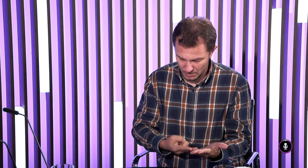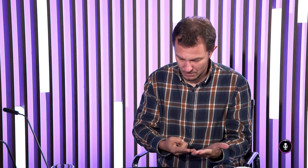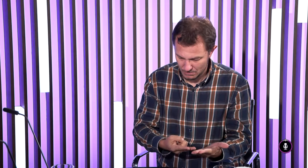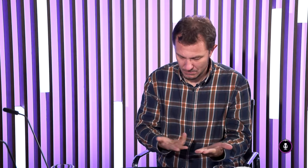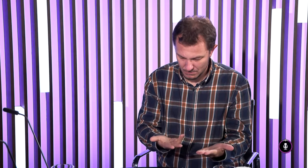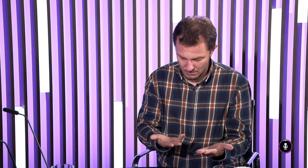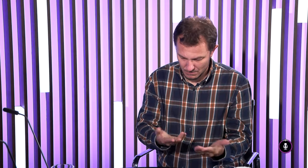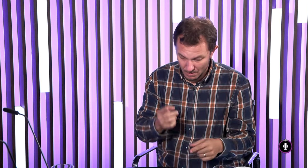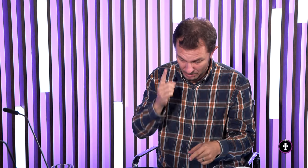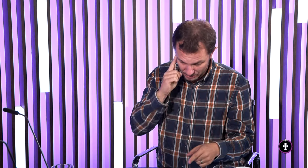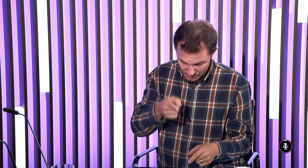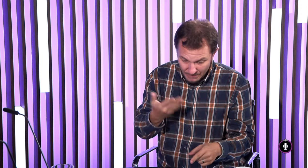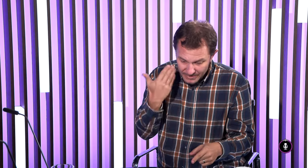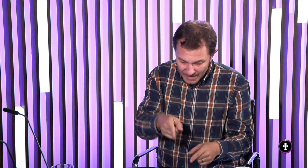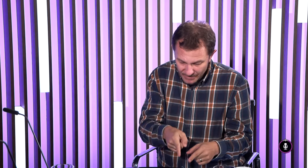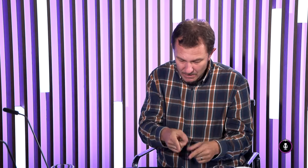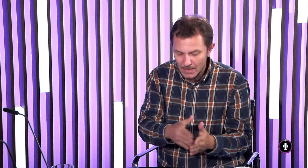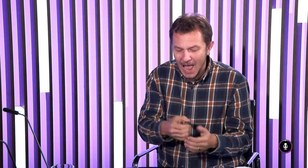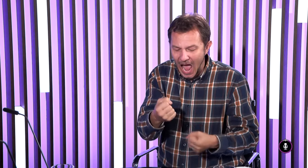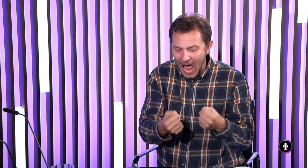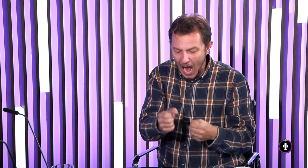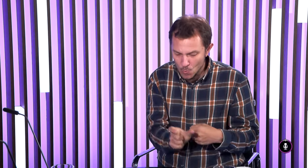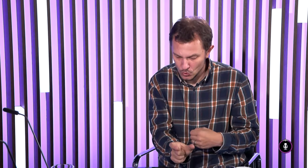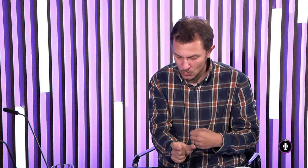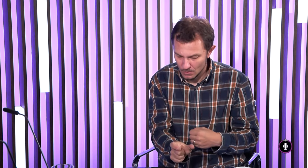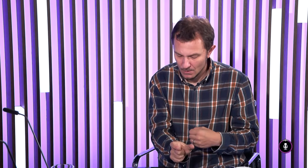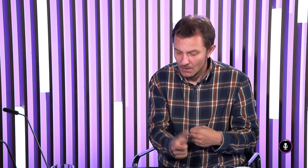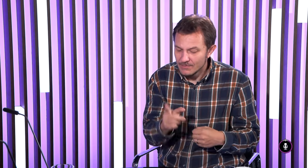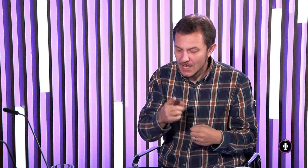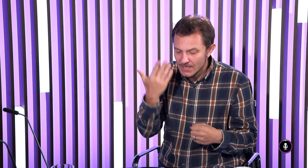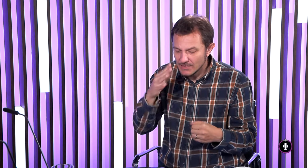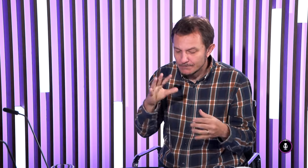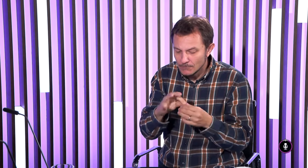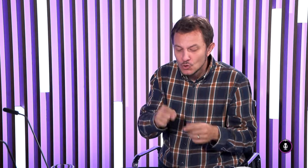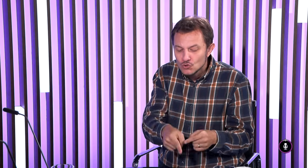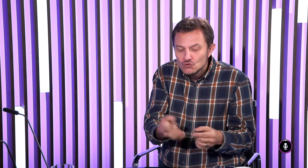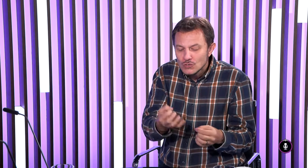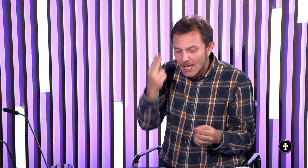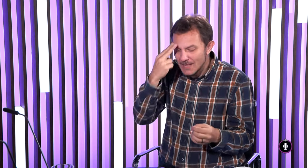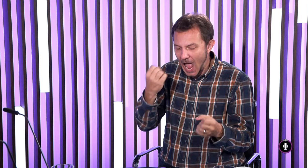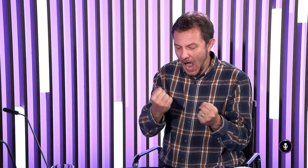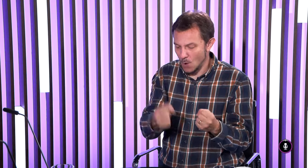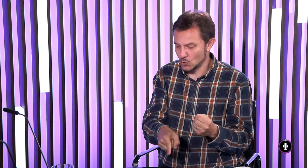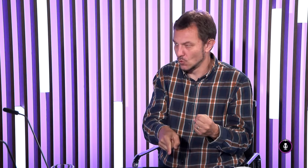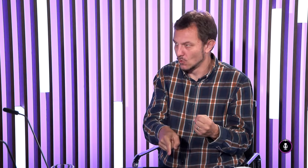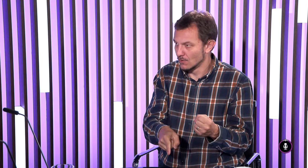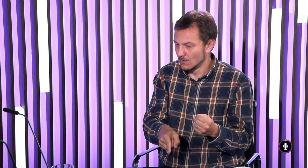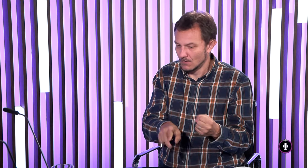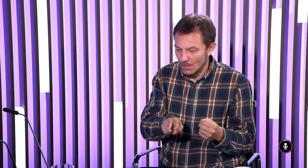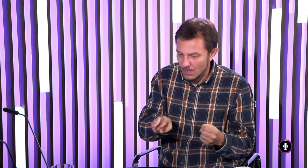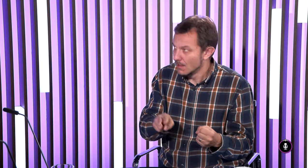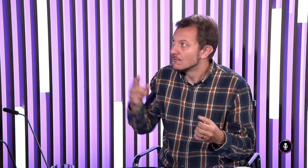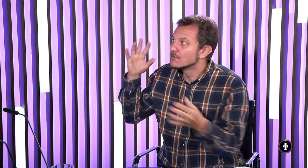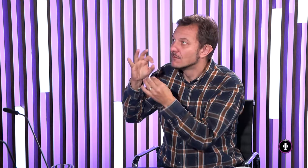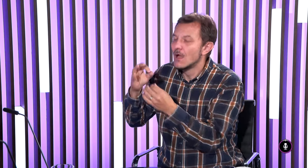rozprávajú. A keď čítajú text, chyba akoby tento stimul. Napríklad vidíme slovo auto, ale nevieme si ho spojiť, s čím to